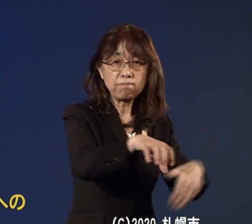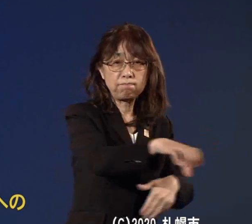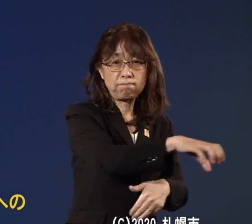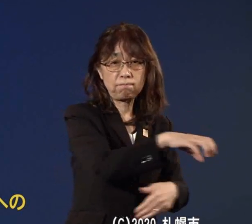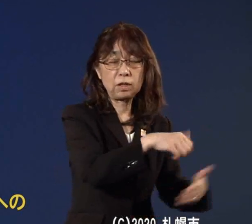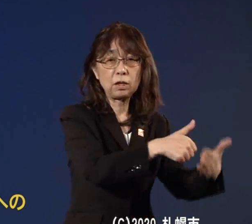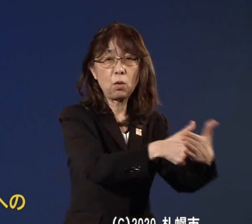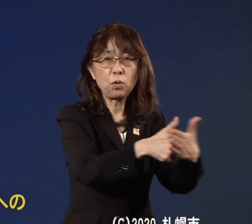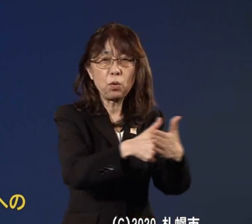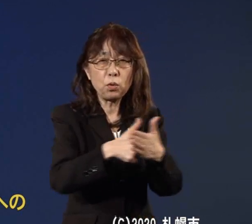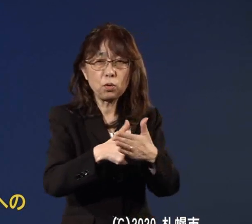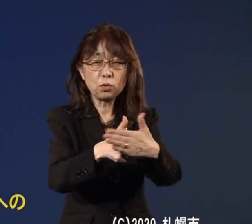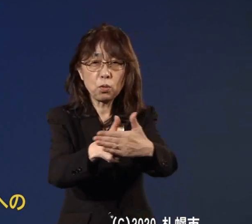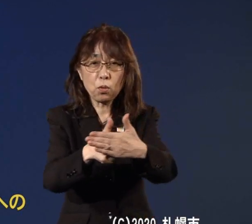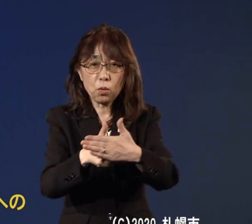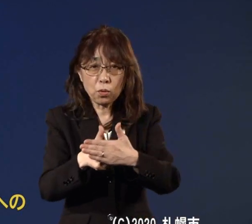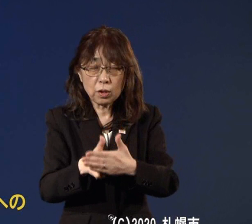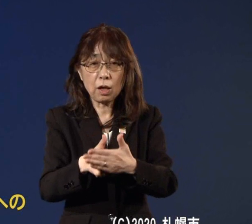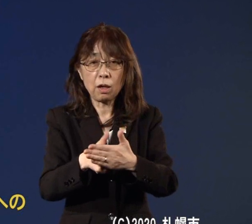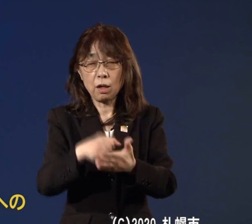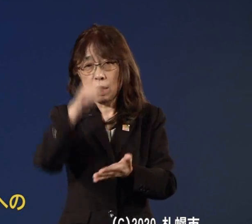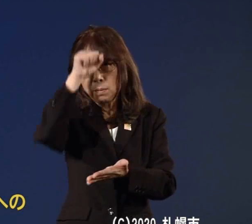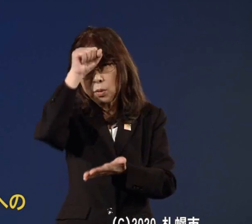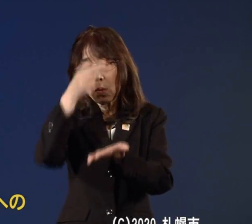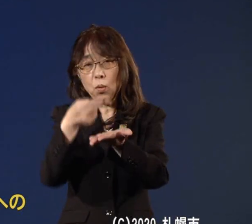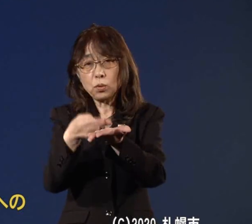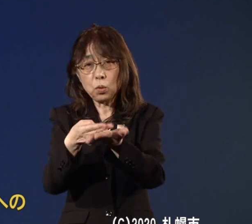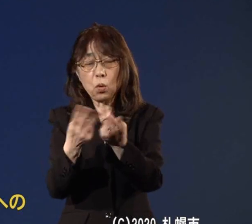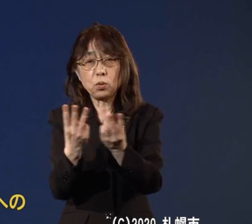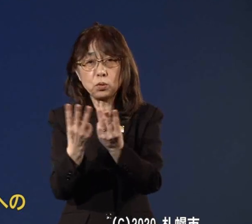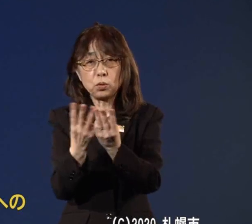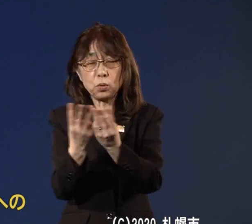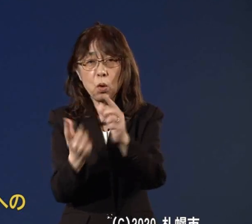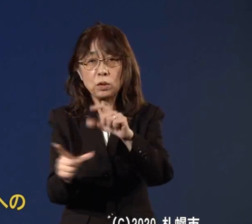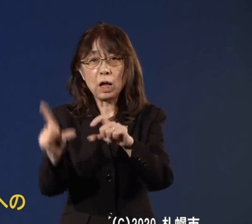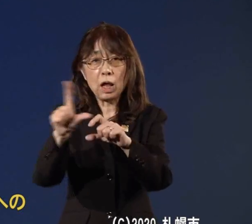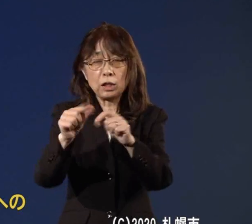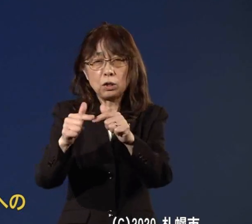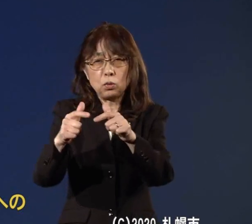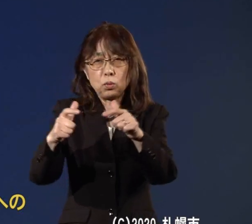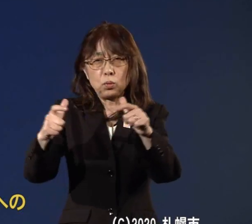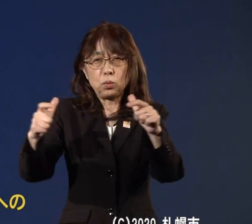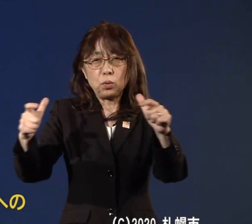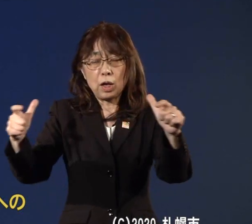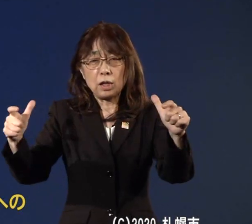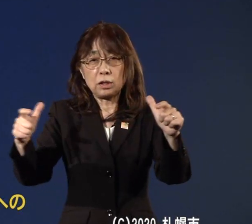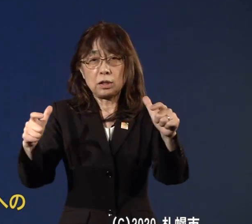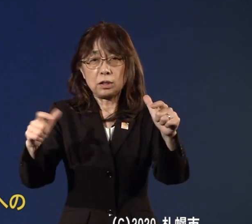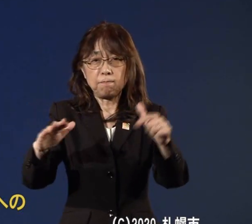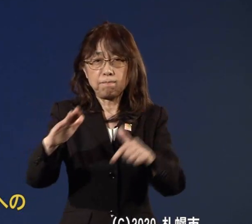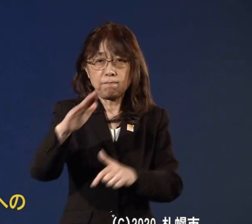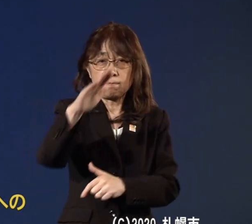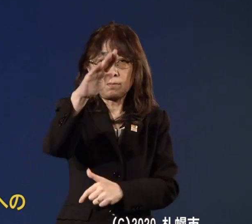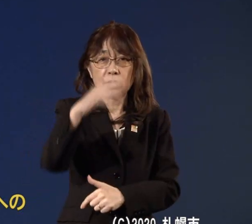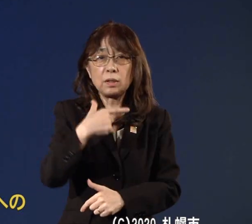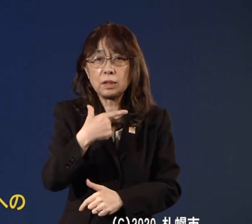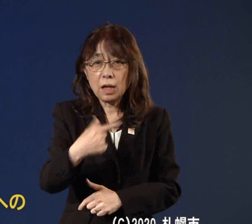この病床数をさらに増やしていきたいこのことを協力を求めていきたいというふうに思っております